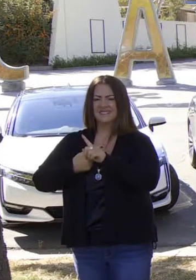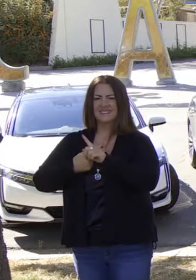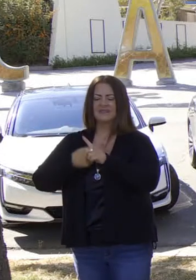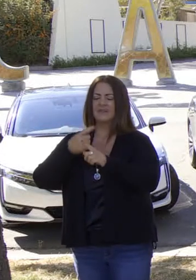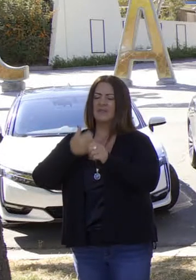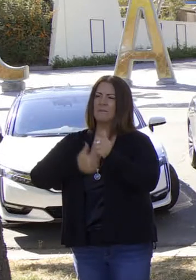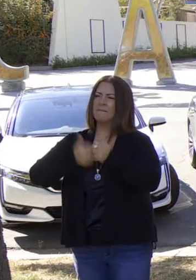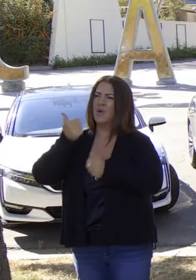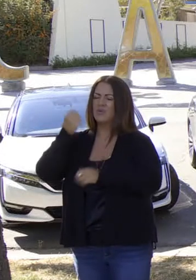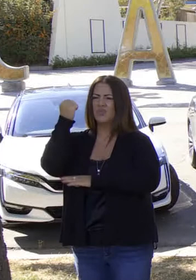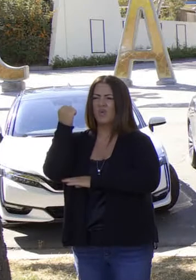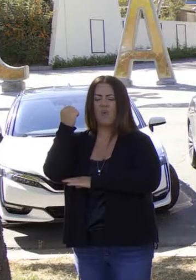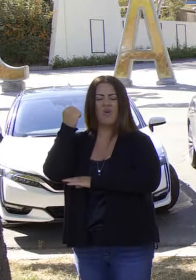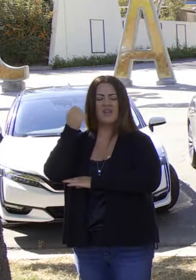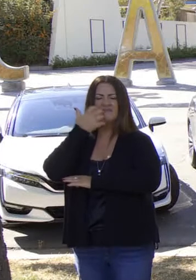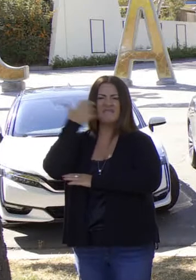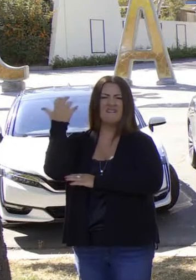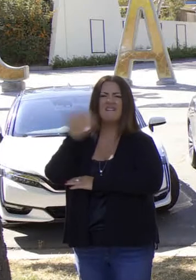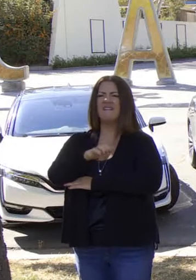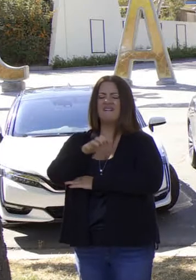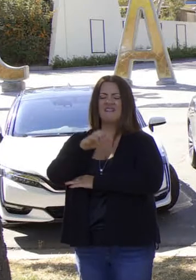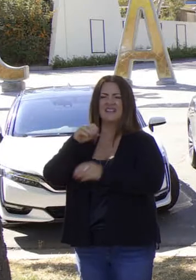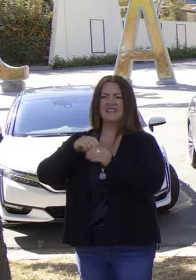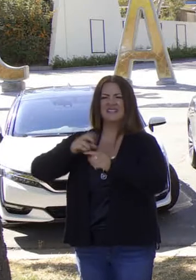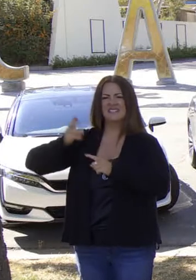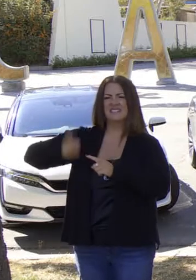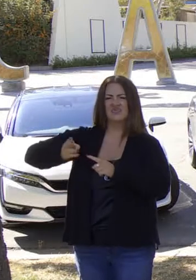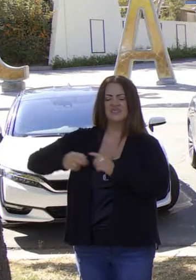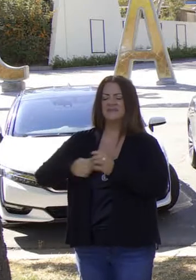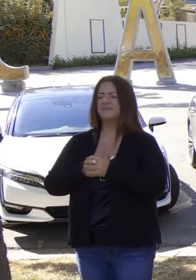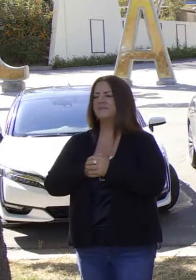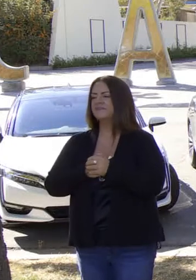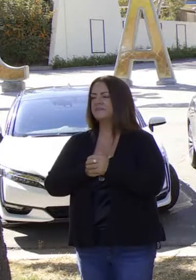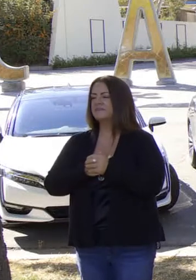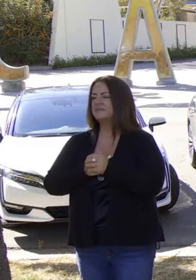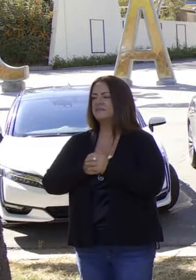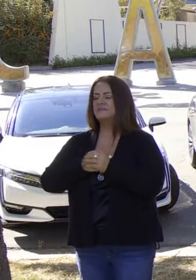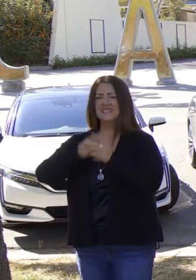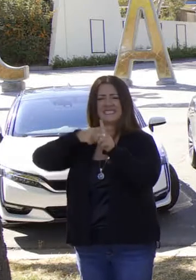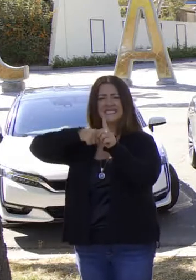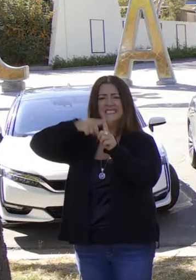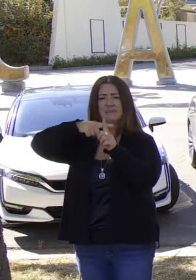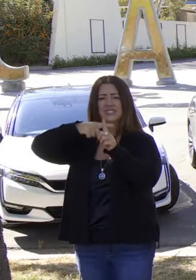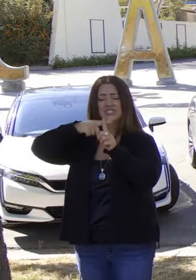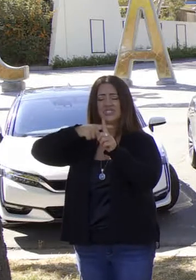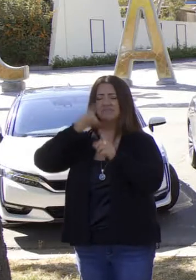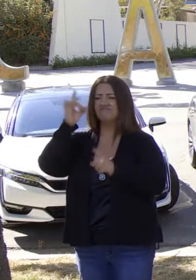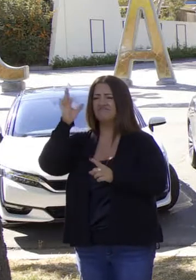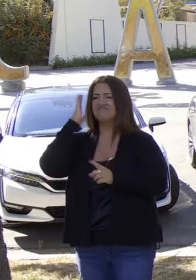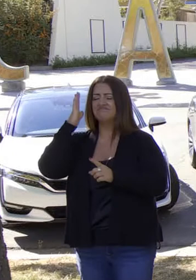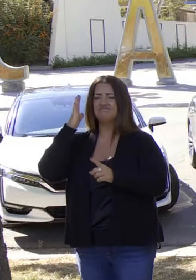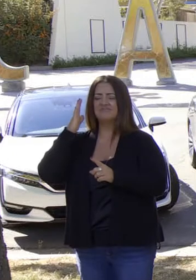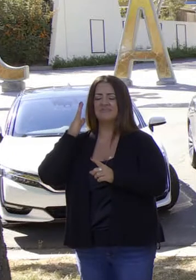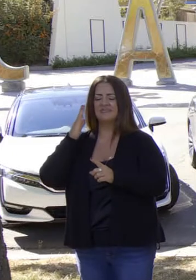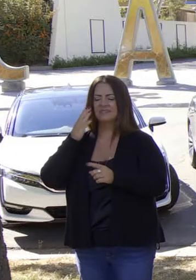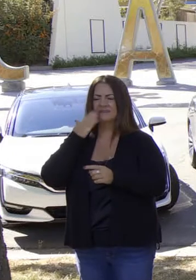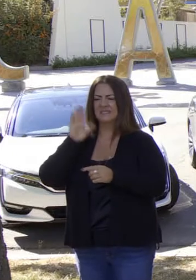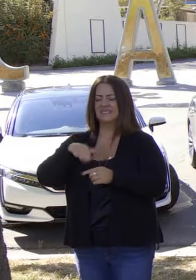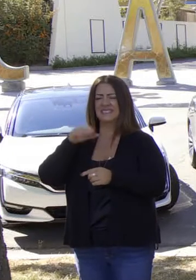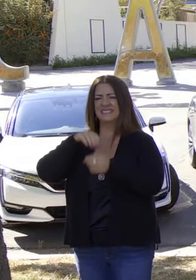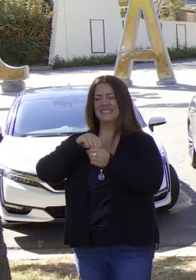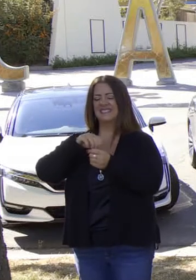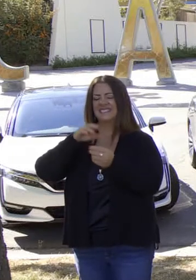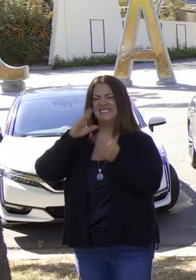el mes más candente en la historia de California, con las temperaturas más candentes en la historia del país hace algunas